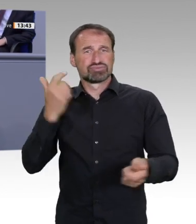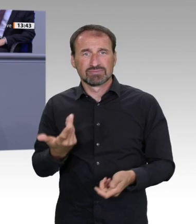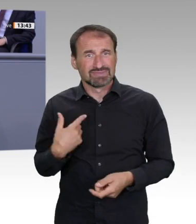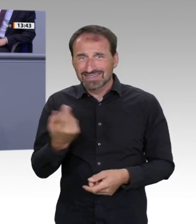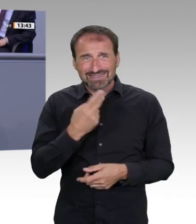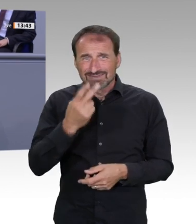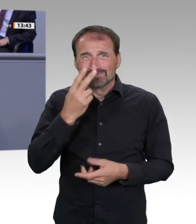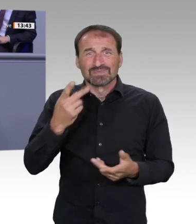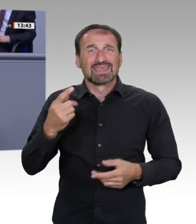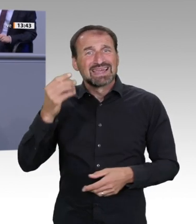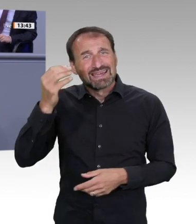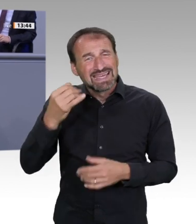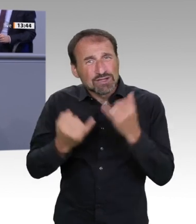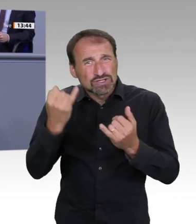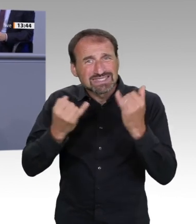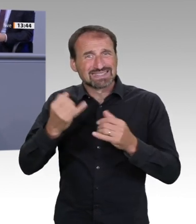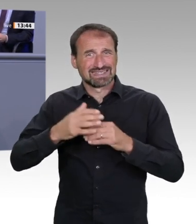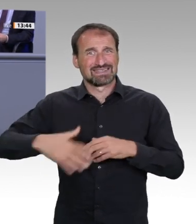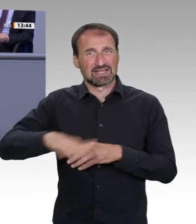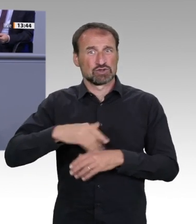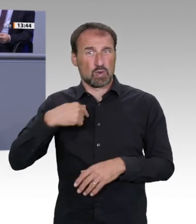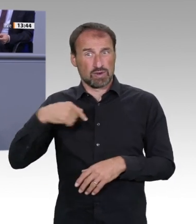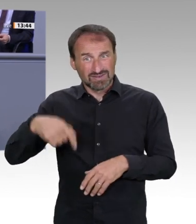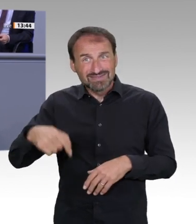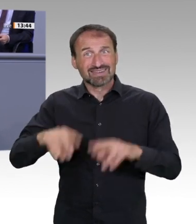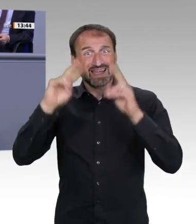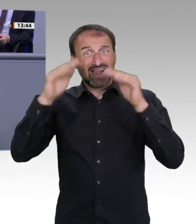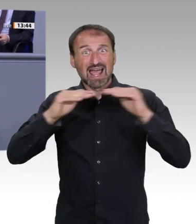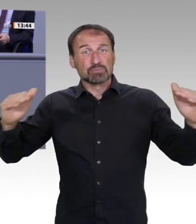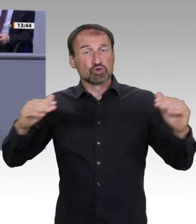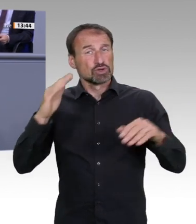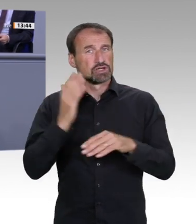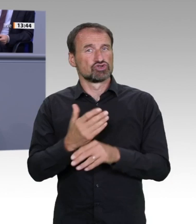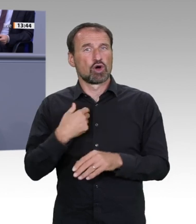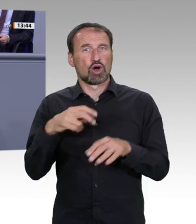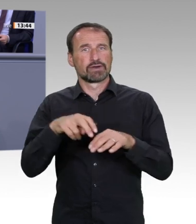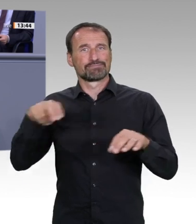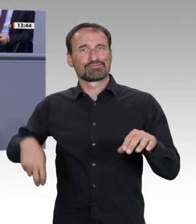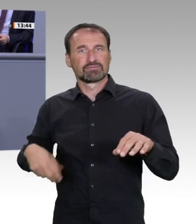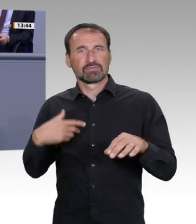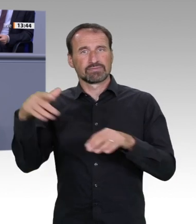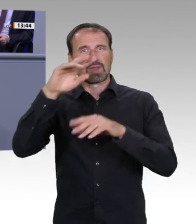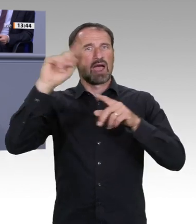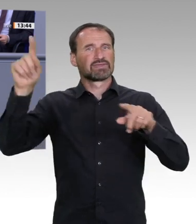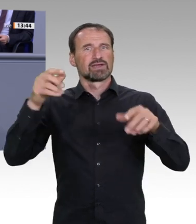Stuttgart oder auch in München oder in Dresden stehen. Überall, bereits geeignete universitäre Strukturen und eine wirtschaftliche